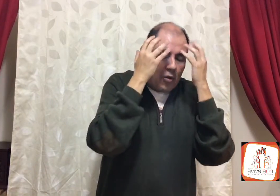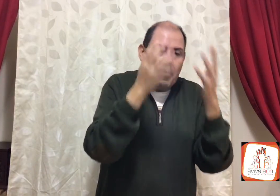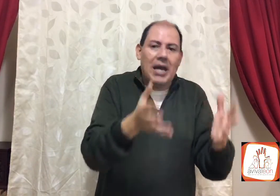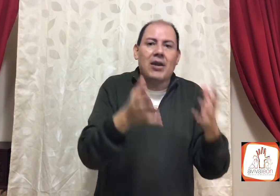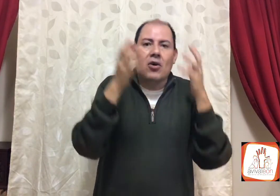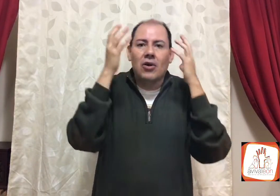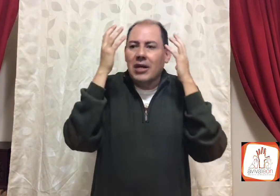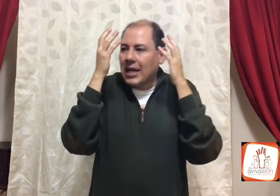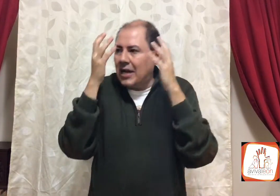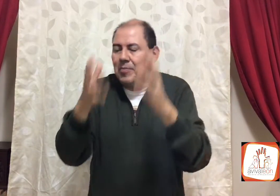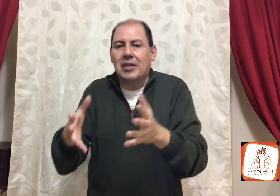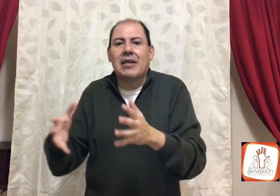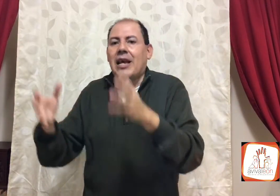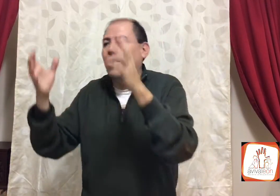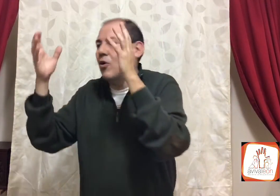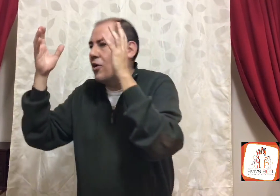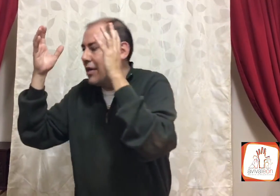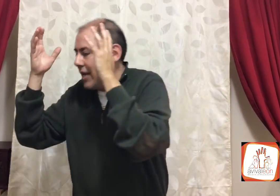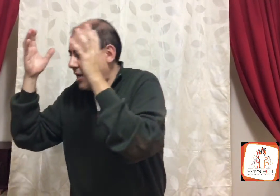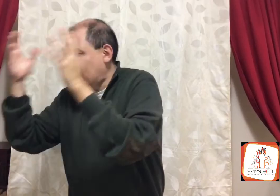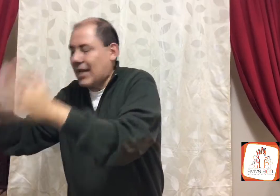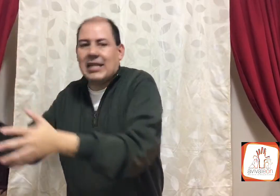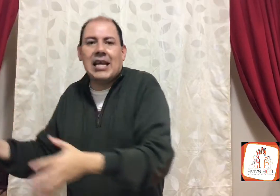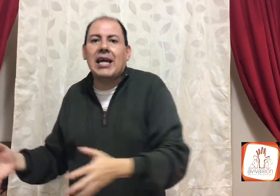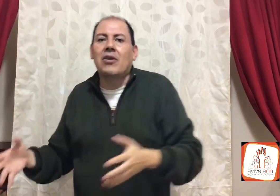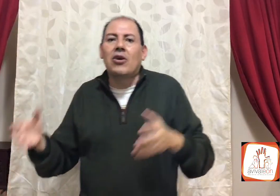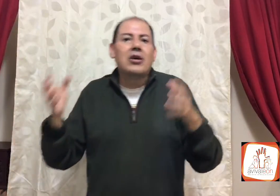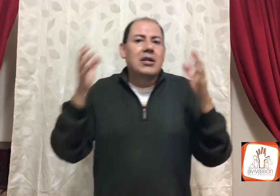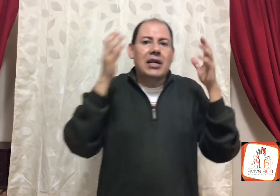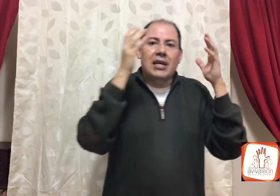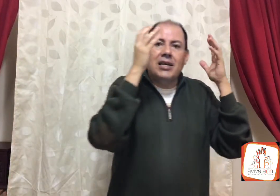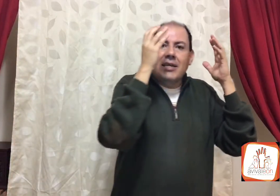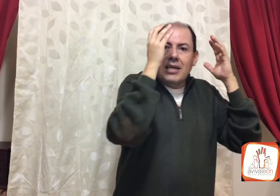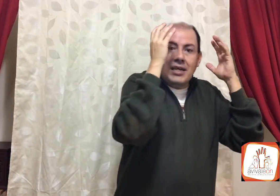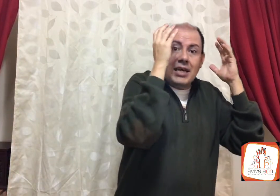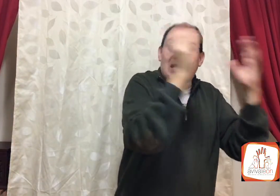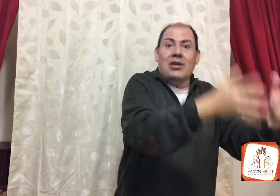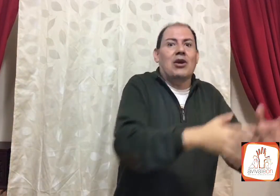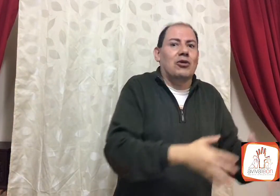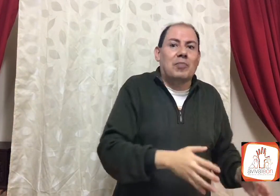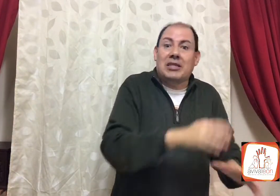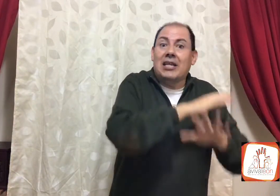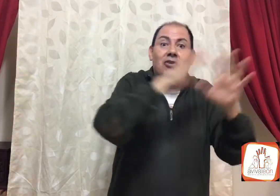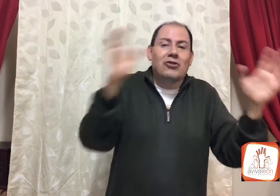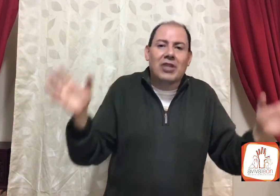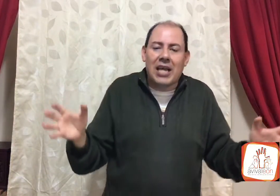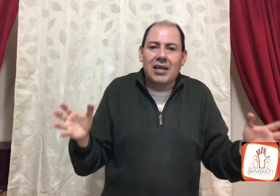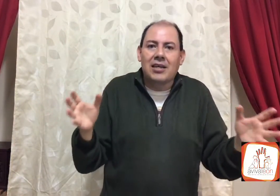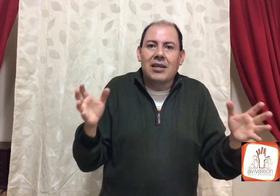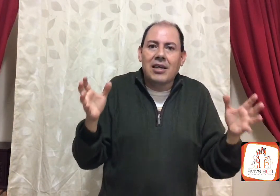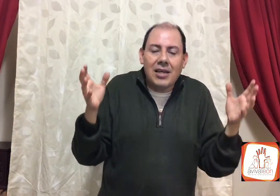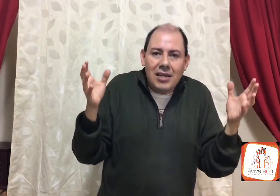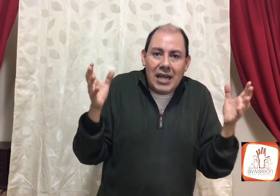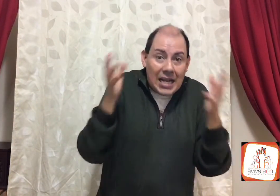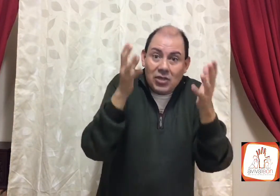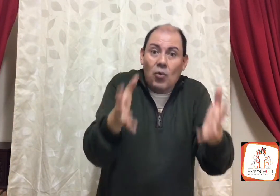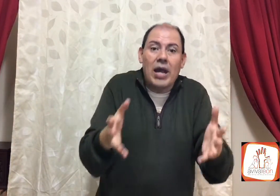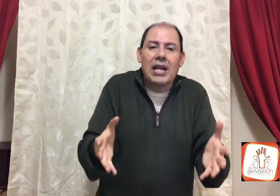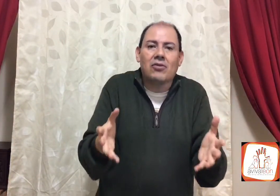plomero, carpintero, ingeniero, ingeniero aeroespacial, yo no sé, en la escuela, en tu